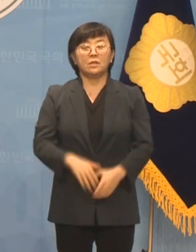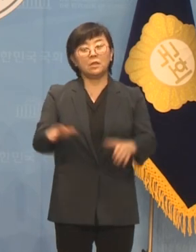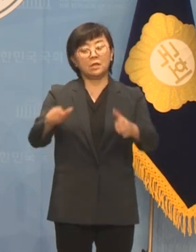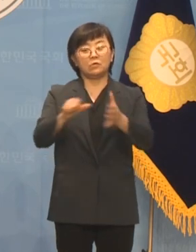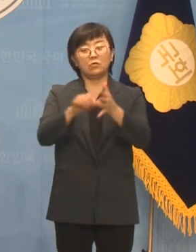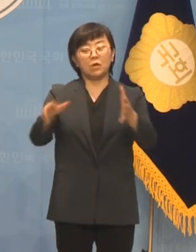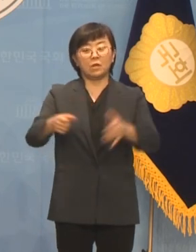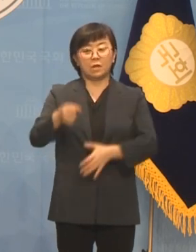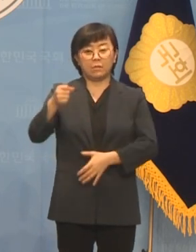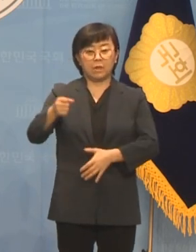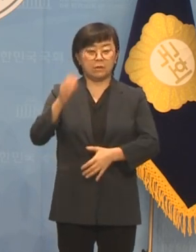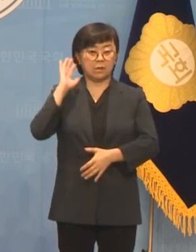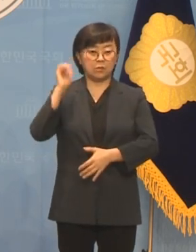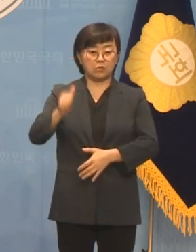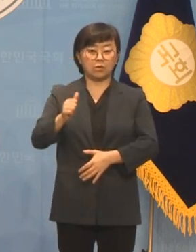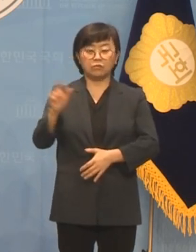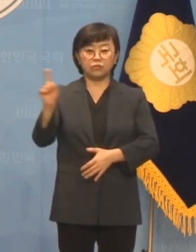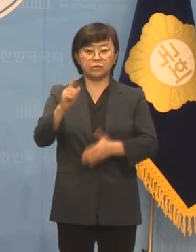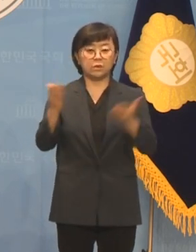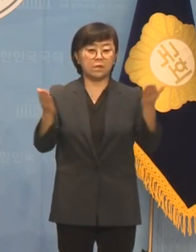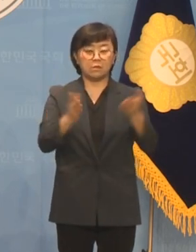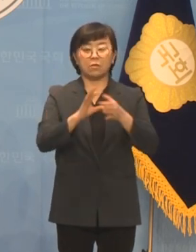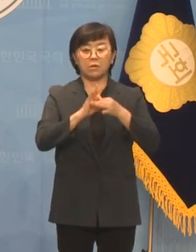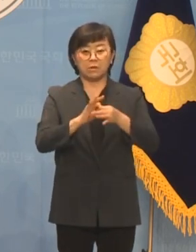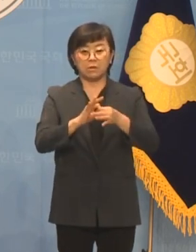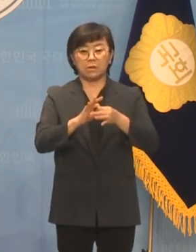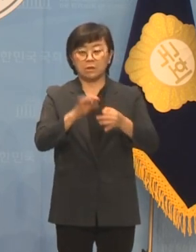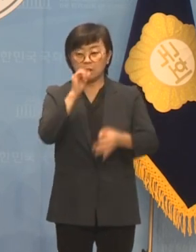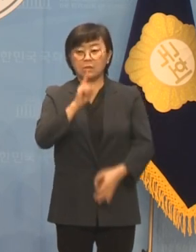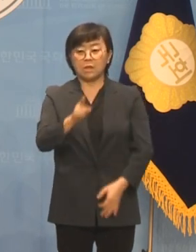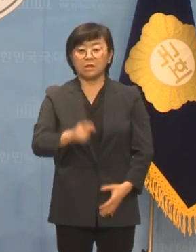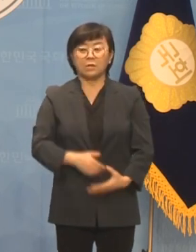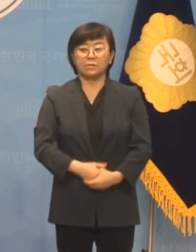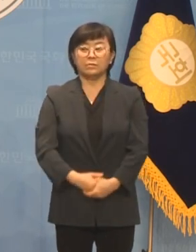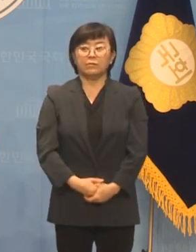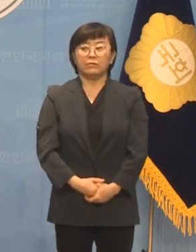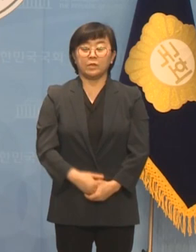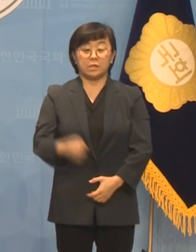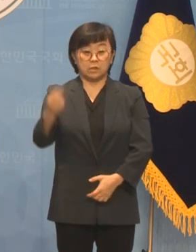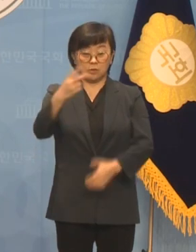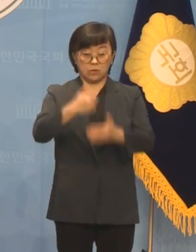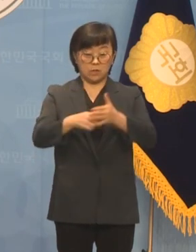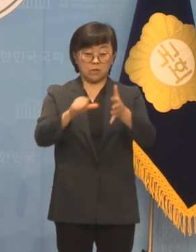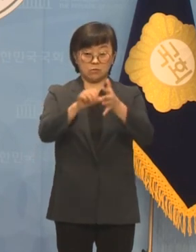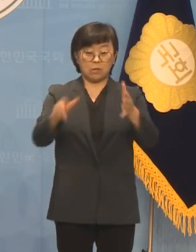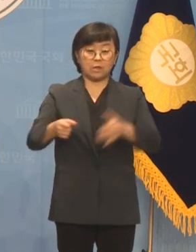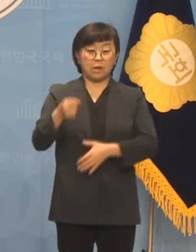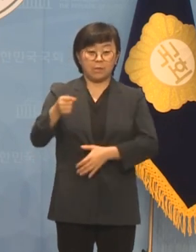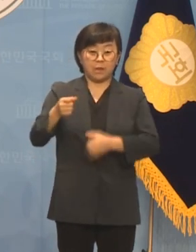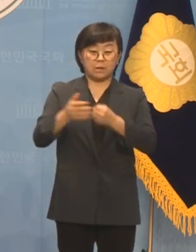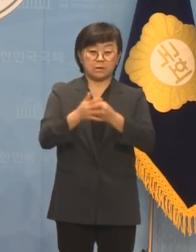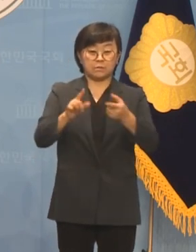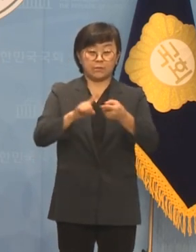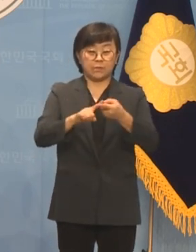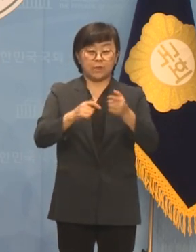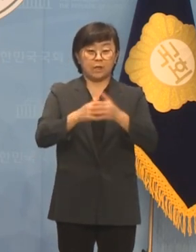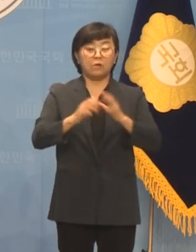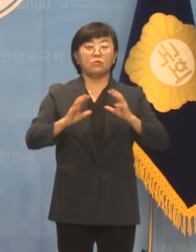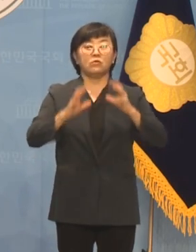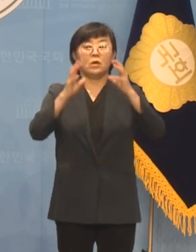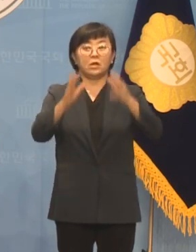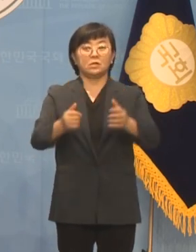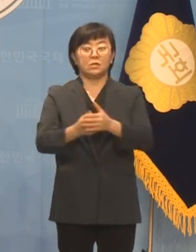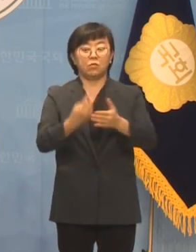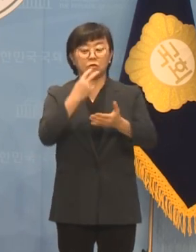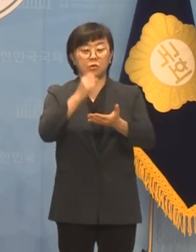명품백이 대통령의 어떤 직무 수행과 관련이 있다는 것입니까 그리고 이 명품백이 어떻게 국가적